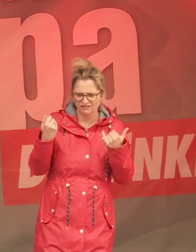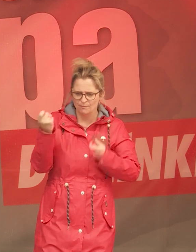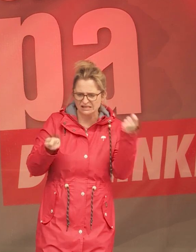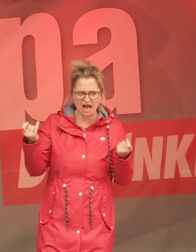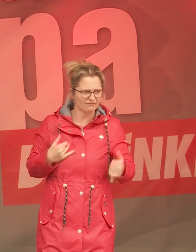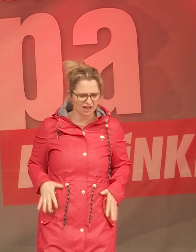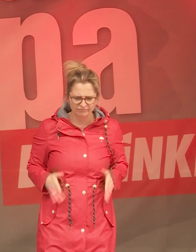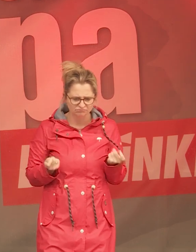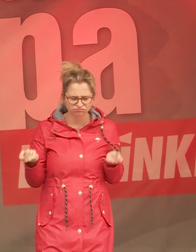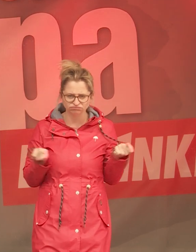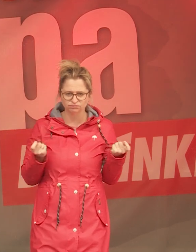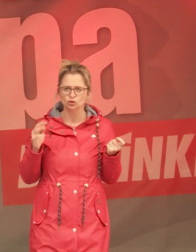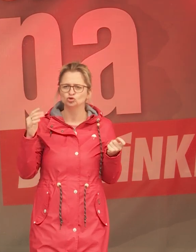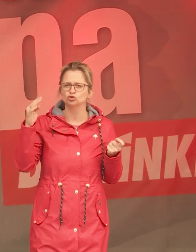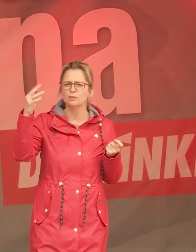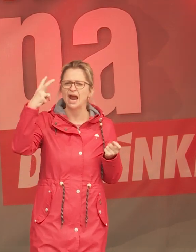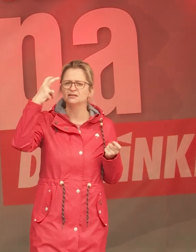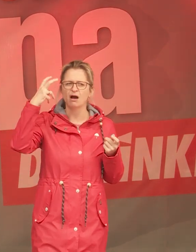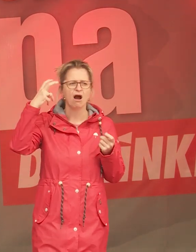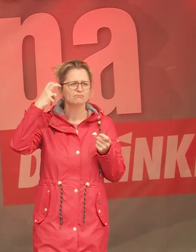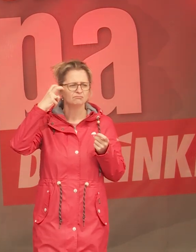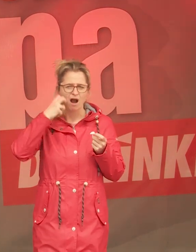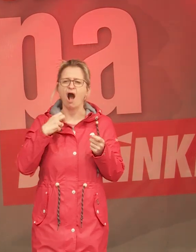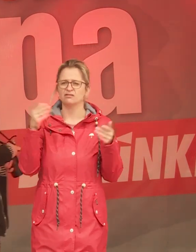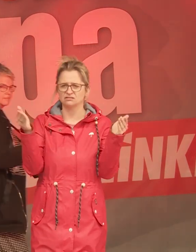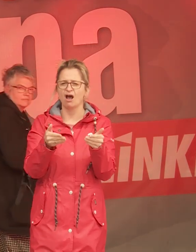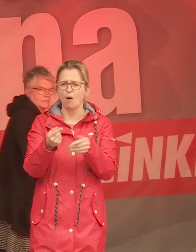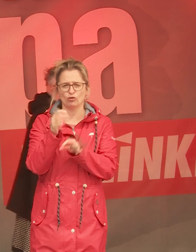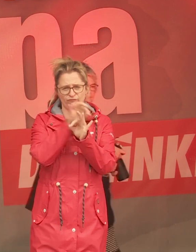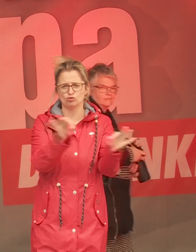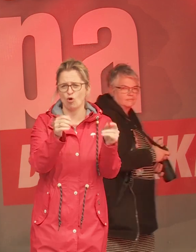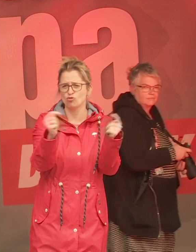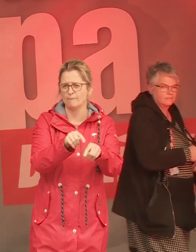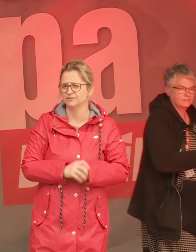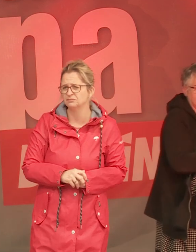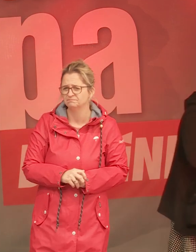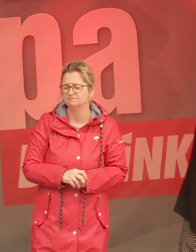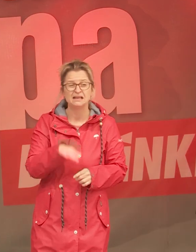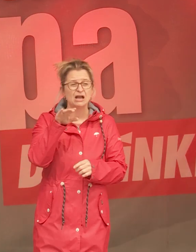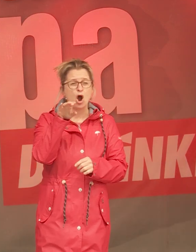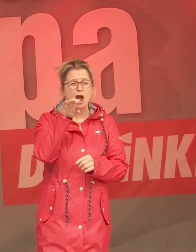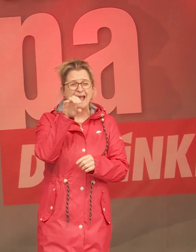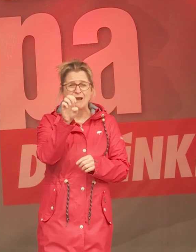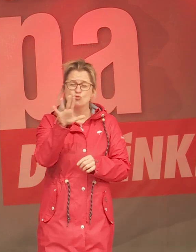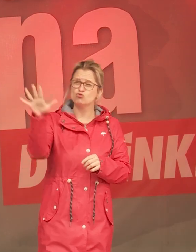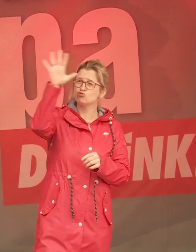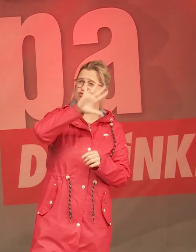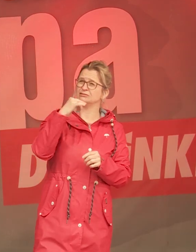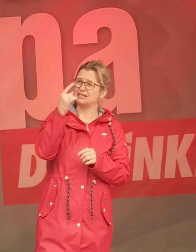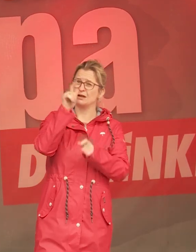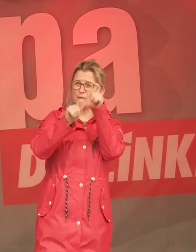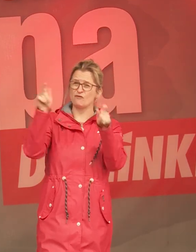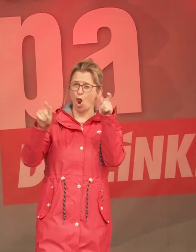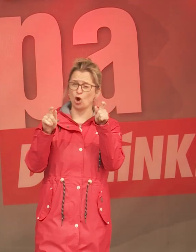Aber vor allem werden sie im Alter auch von Altersarmut betroffen sein. Und mittlerweile reden wir in der Europäischen Union von 20 Prozent der